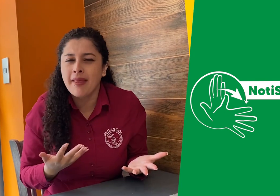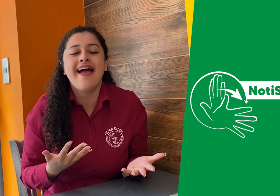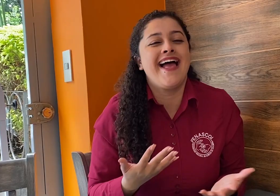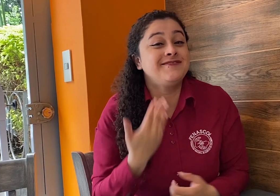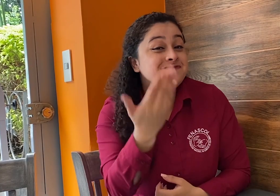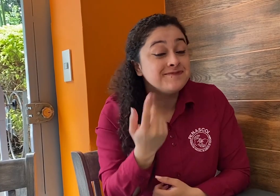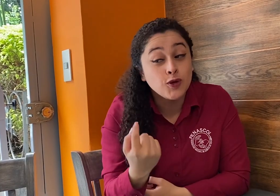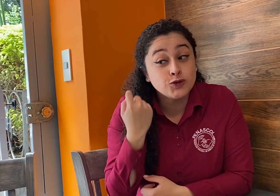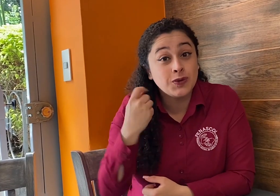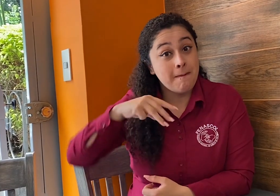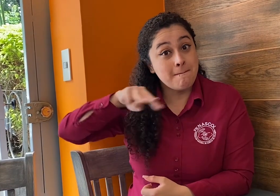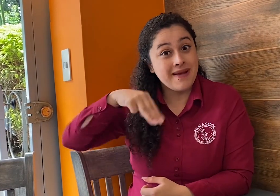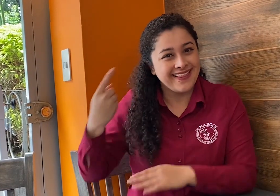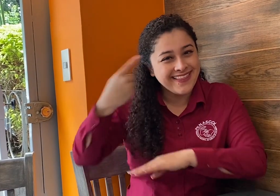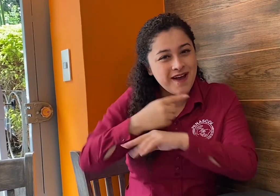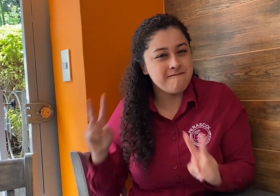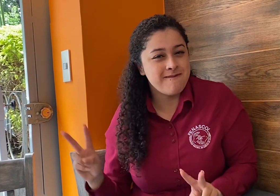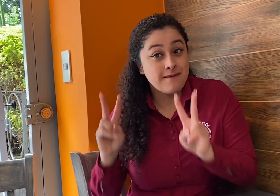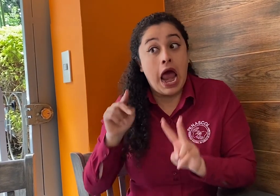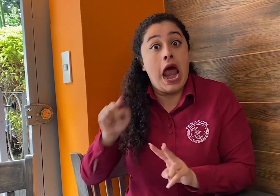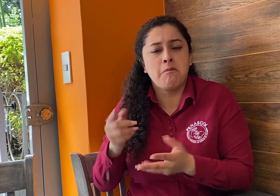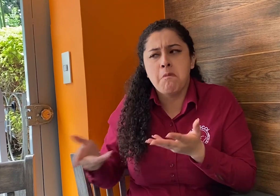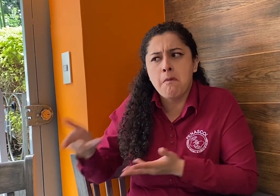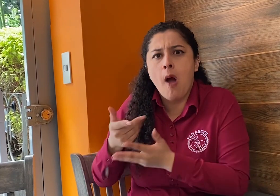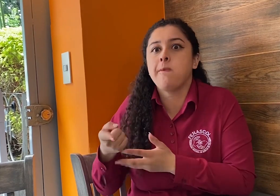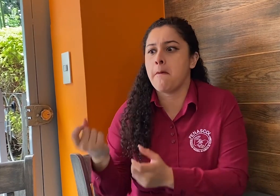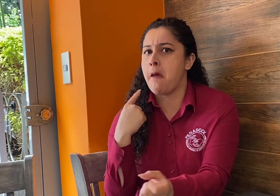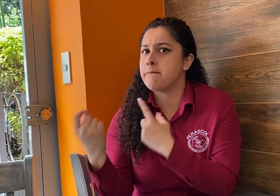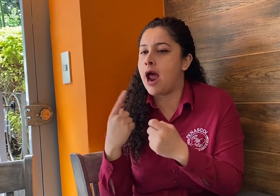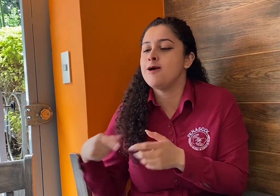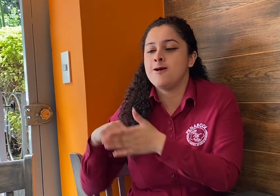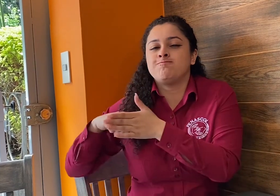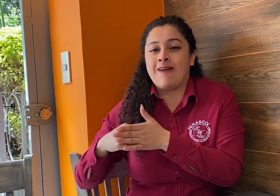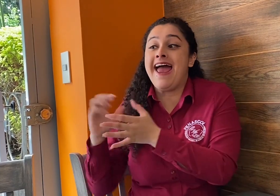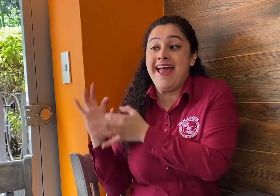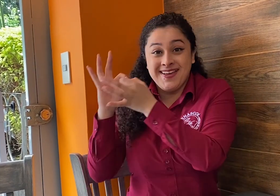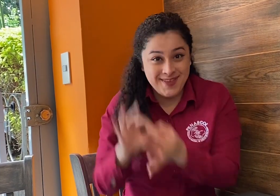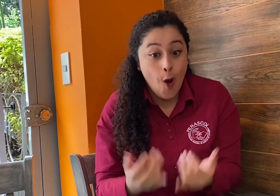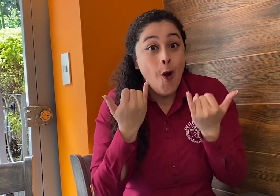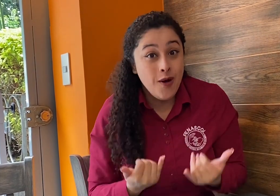Hoy hablaremos y daremos respuesta a algunos comentarios y preguntas sobre la temática del pasado miércoles.